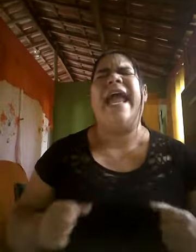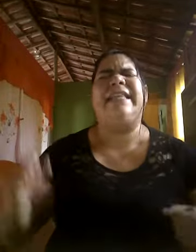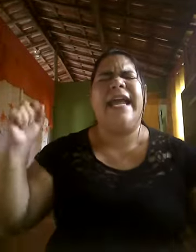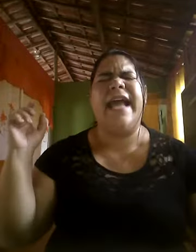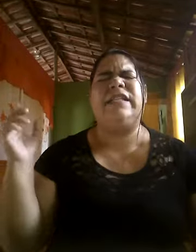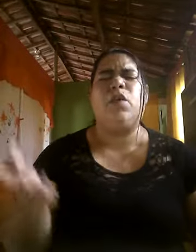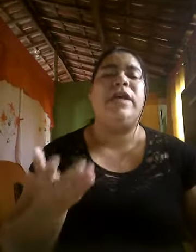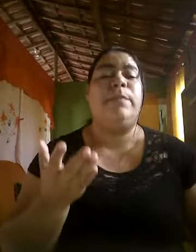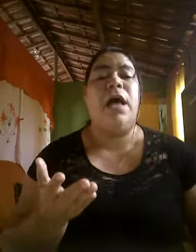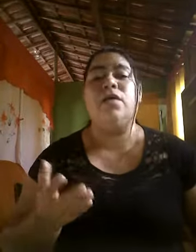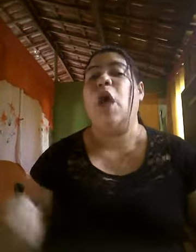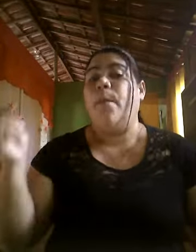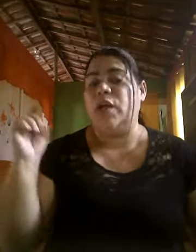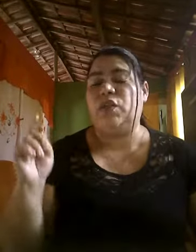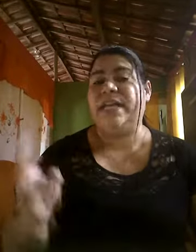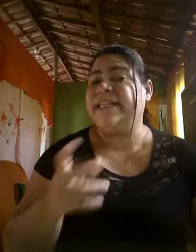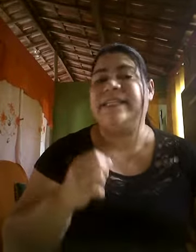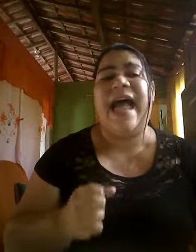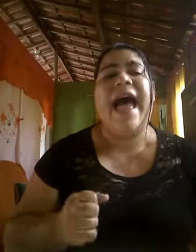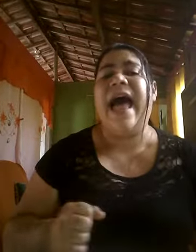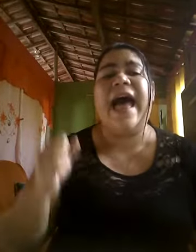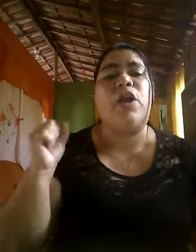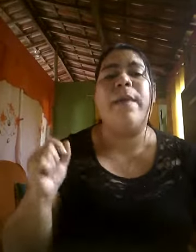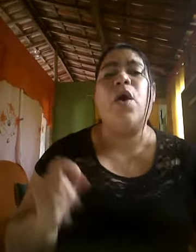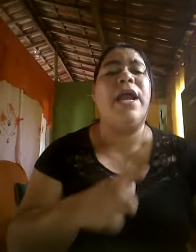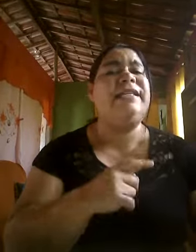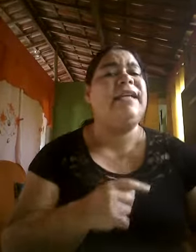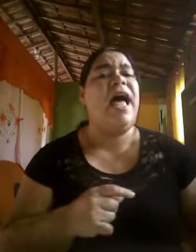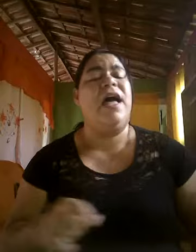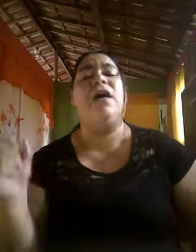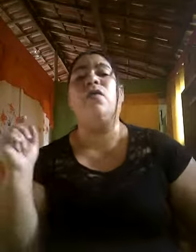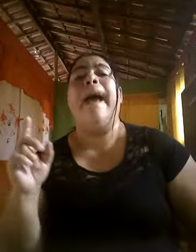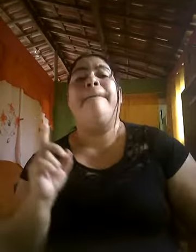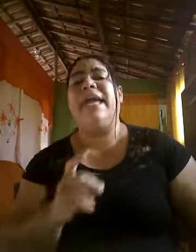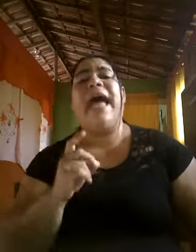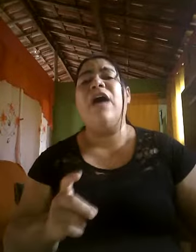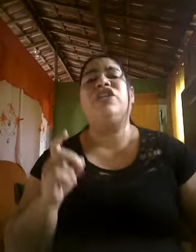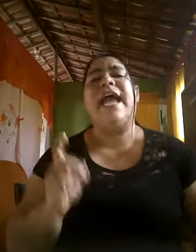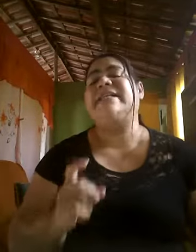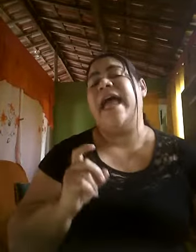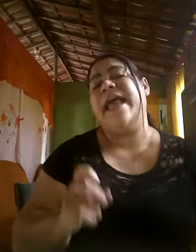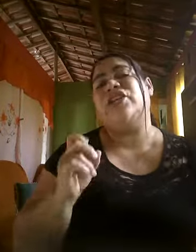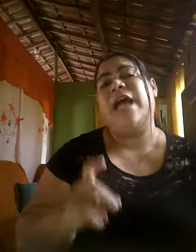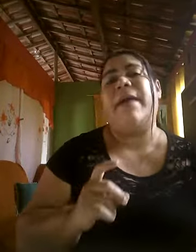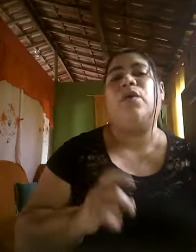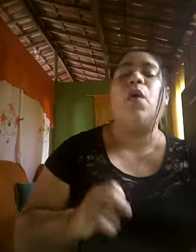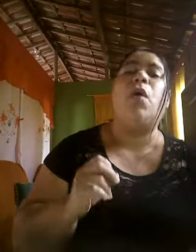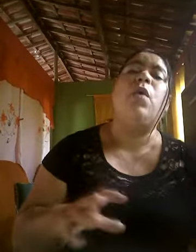entreguei em suas mãos, posso descansar o meu coração. Minha audiência, ele já marcou,